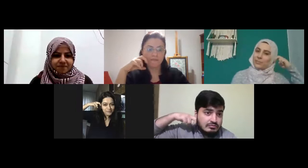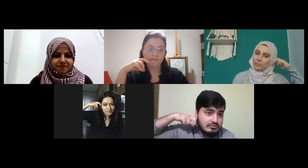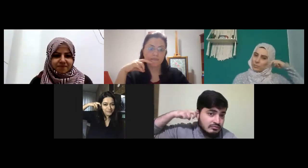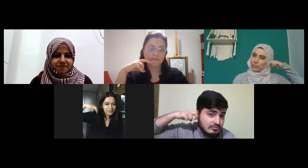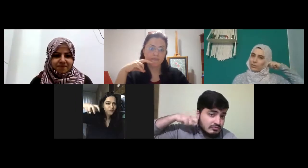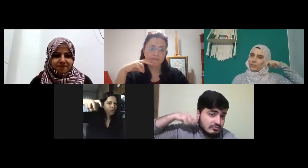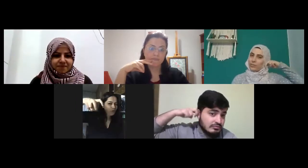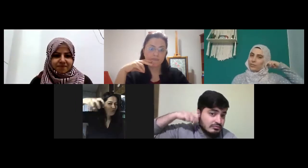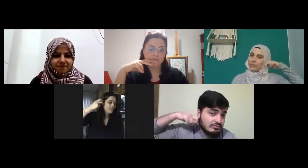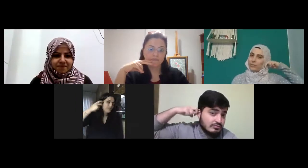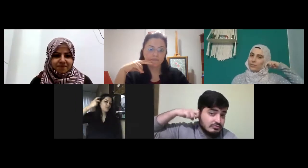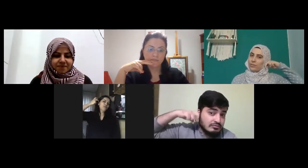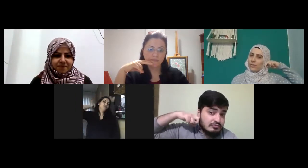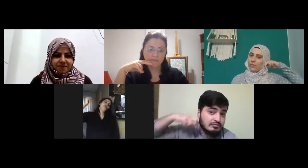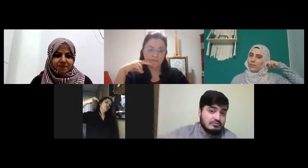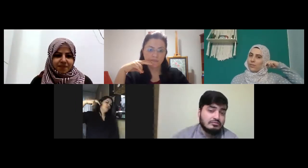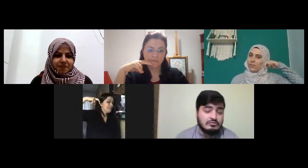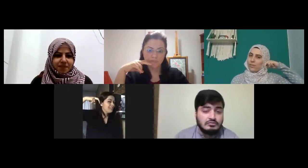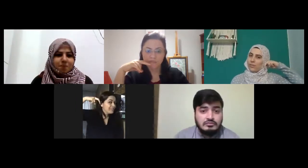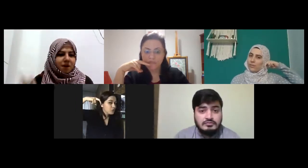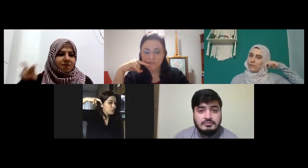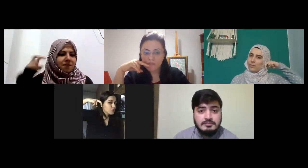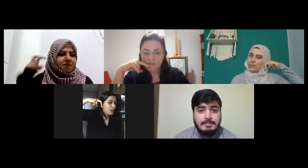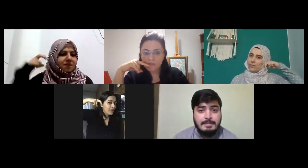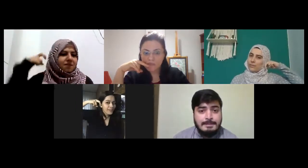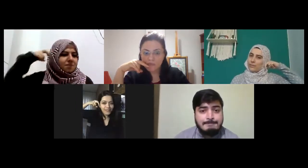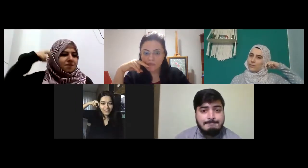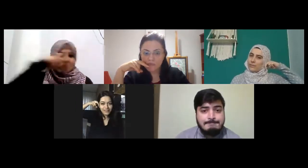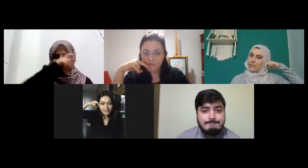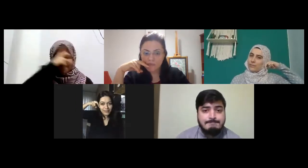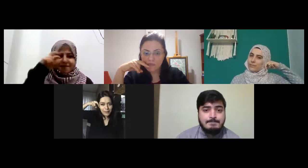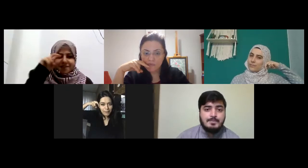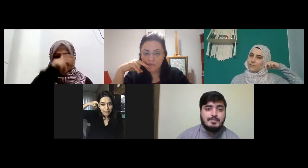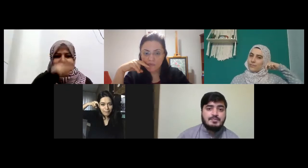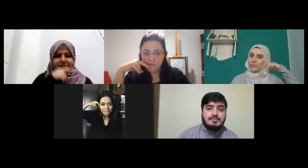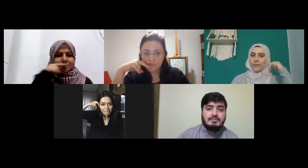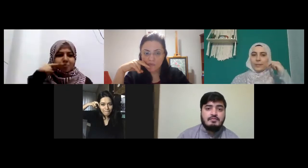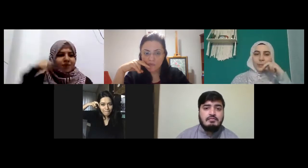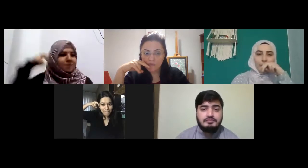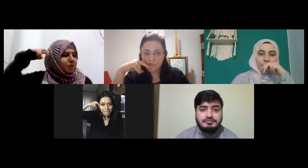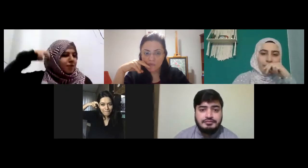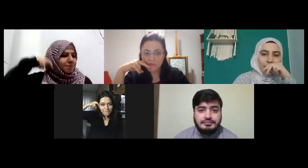şunu kulağım gözüküyor mu mavi ile kırmızı böyle maviyi karıştırmış bununla bunu yapmış